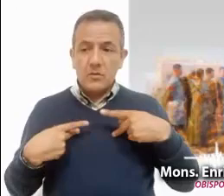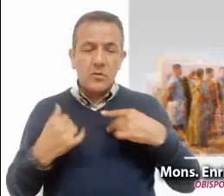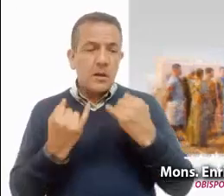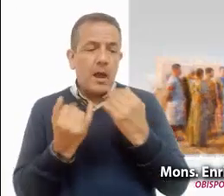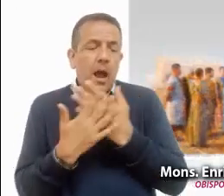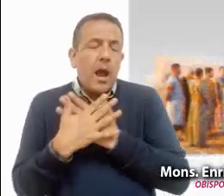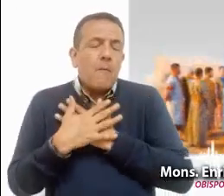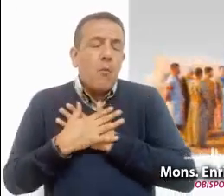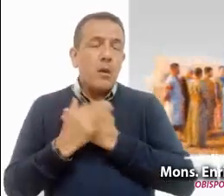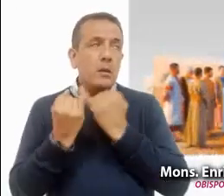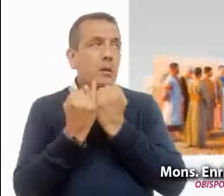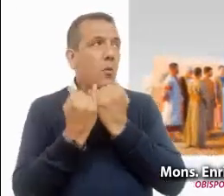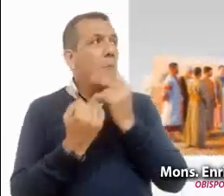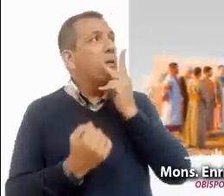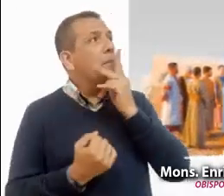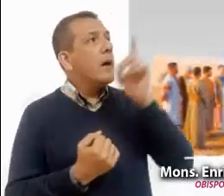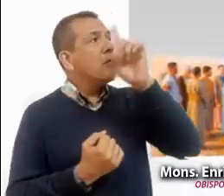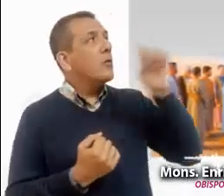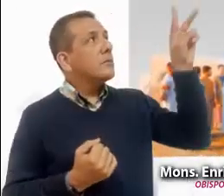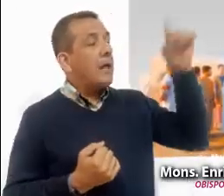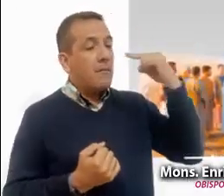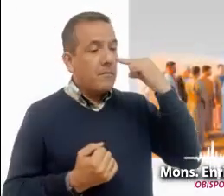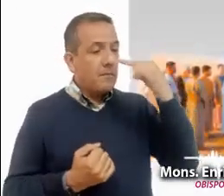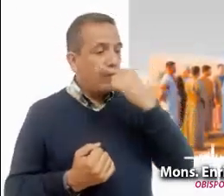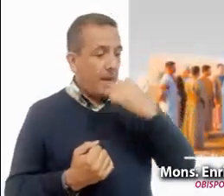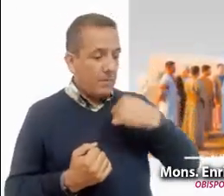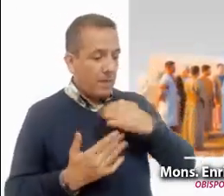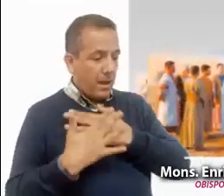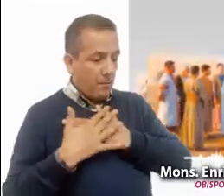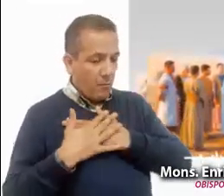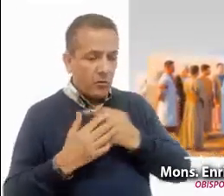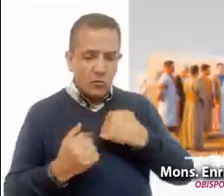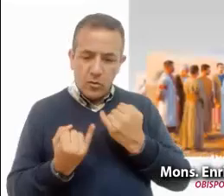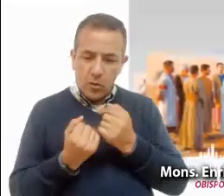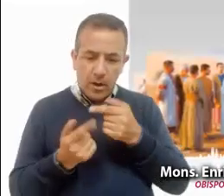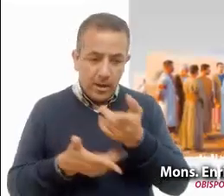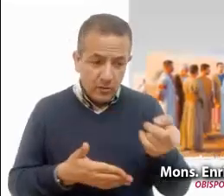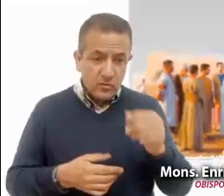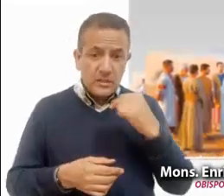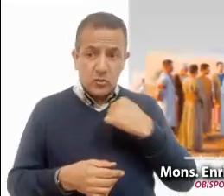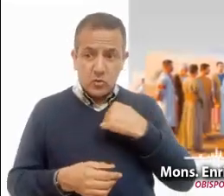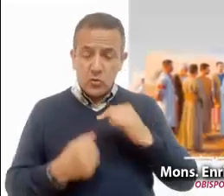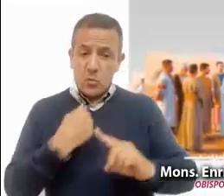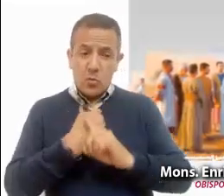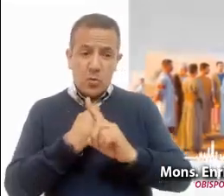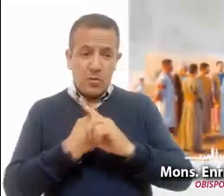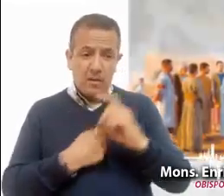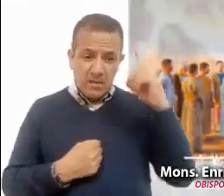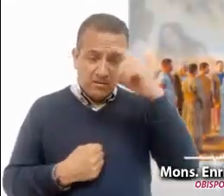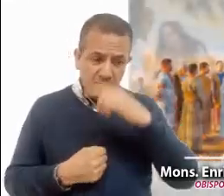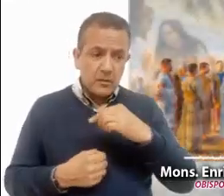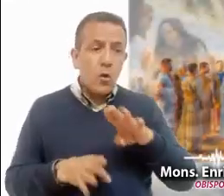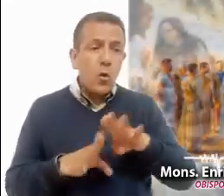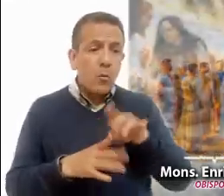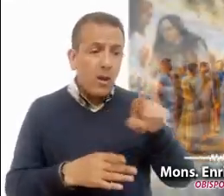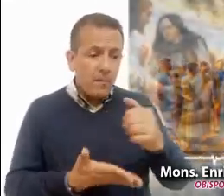amorosos del Padre. ¿Está alguien en una situación difícil? ¿Cómo te gustaría que te ayudaran a ti?